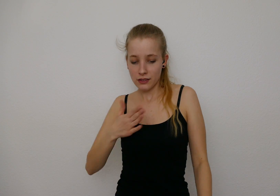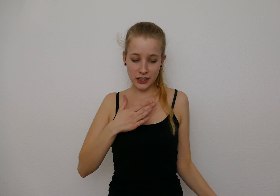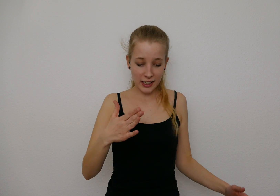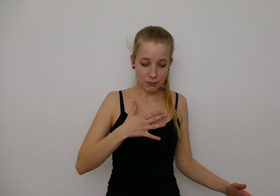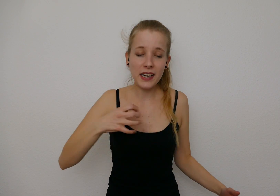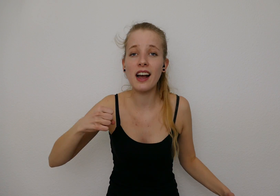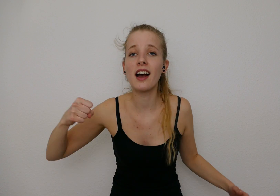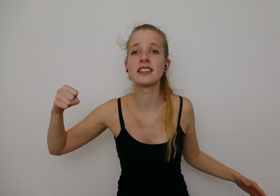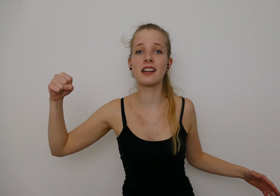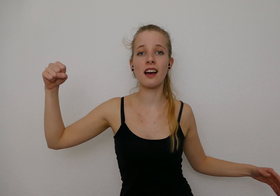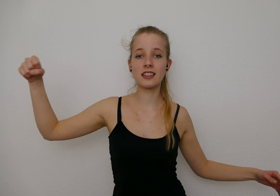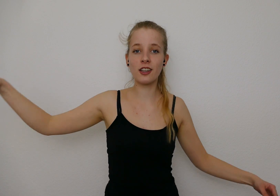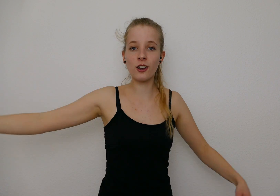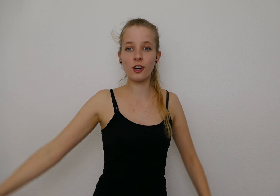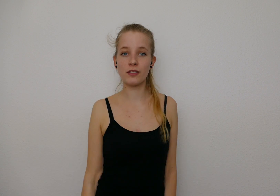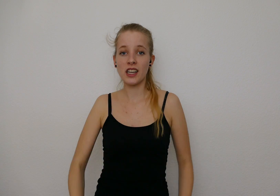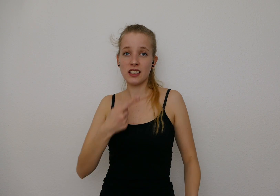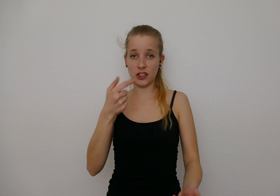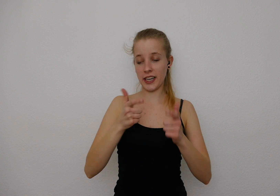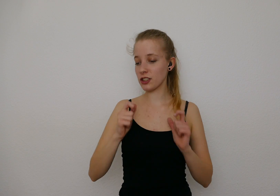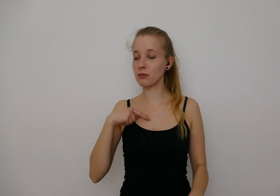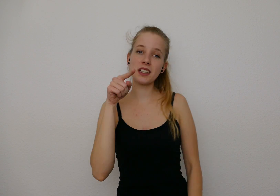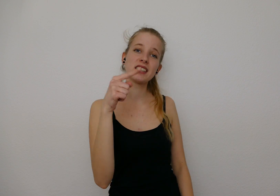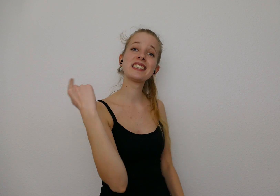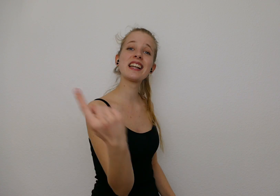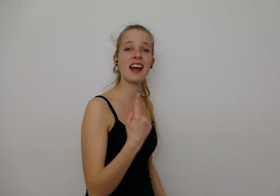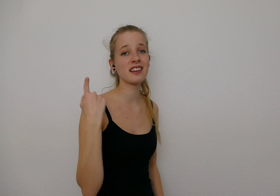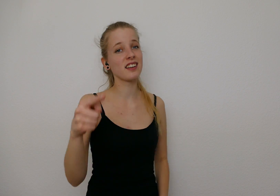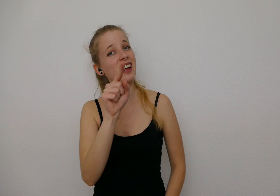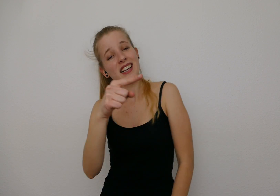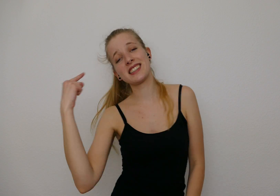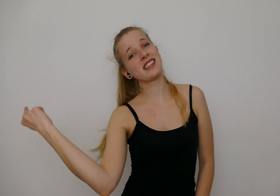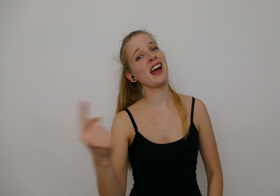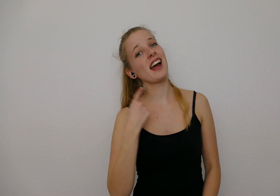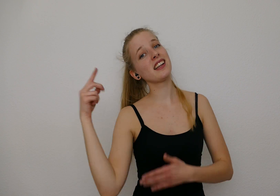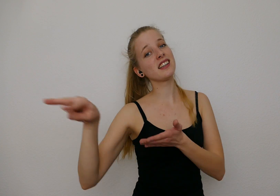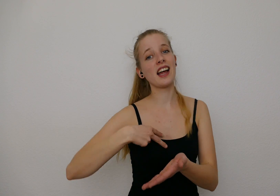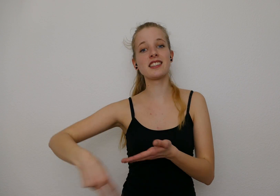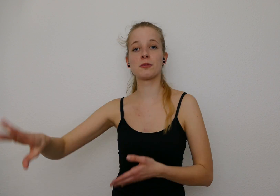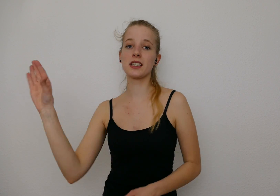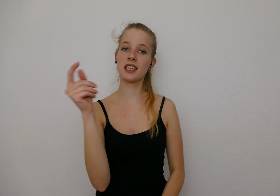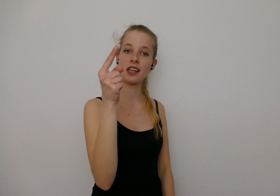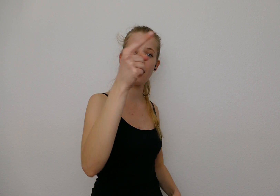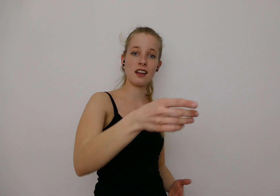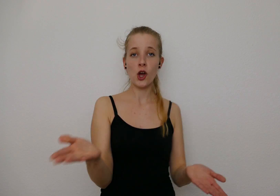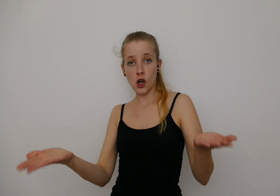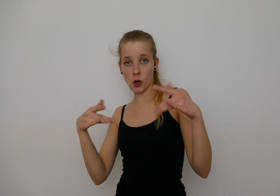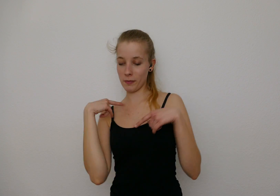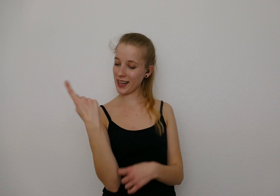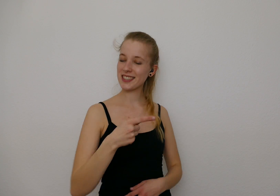verschlägt mir grad den Atem Sag, schenk mir den einen, nur den einen Tanz mit dir Komm, lass